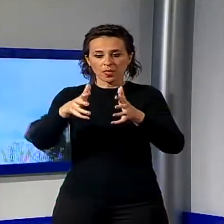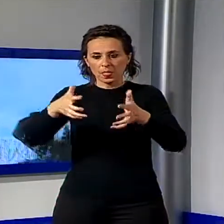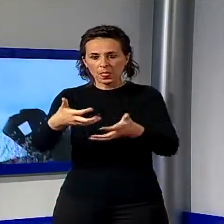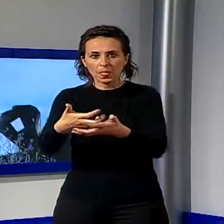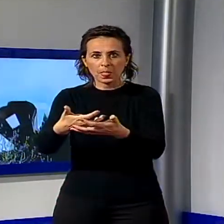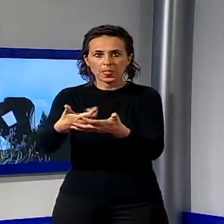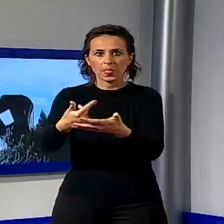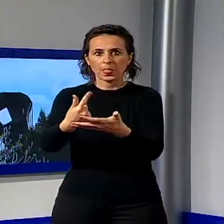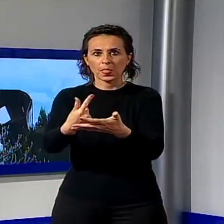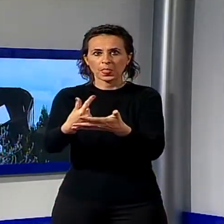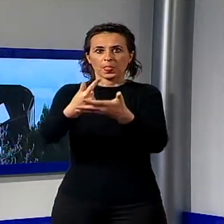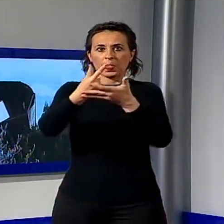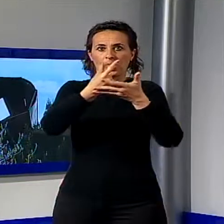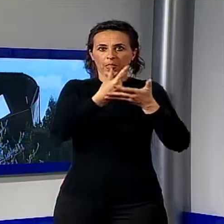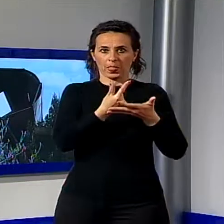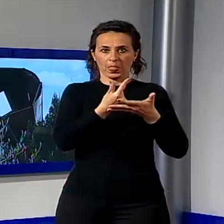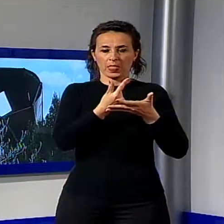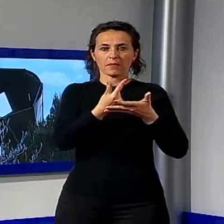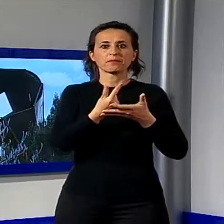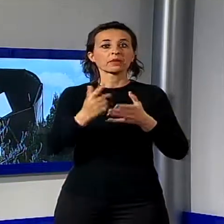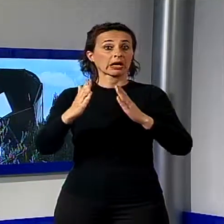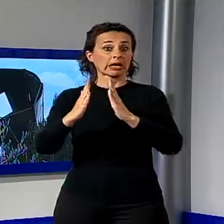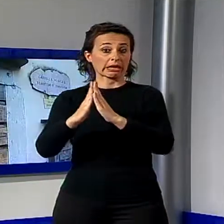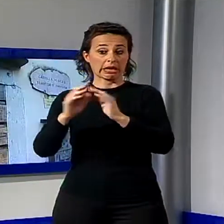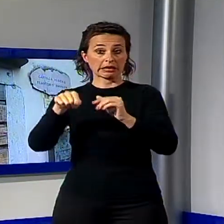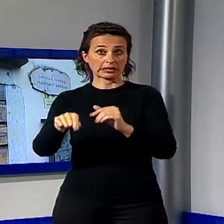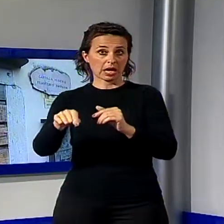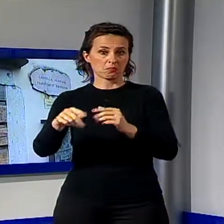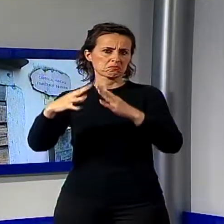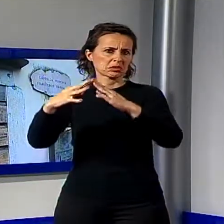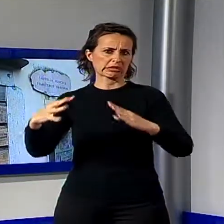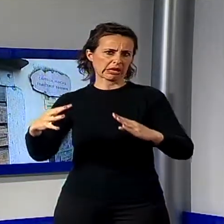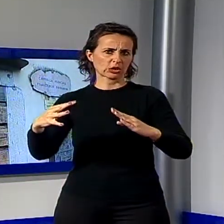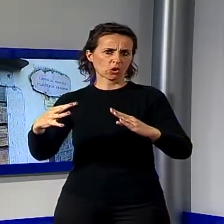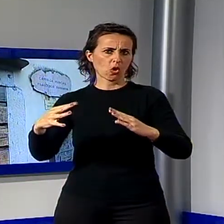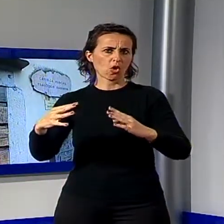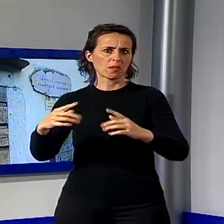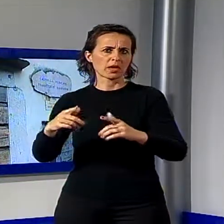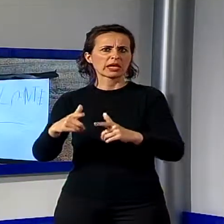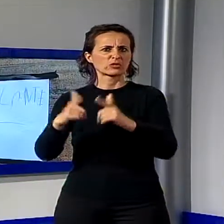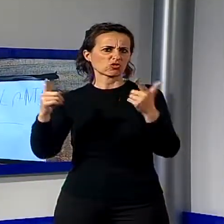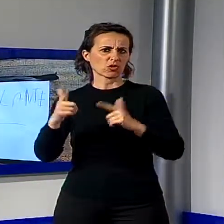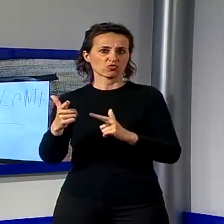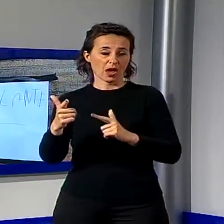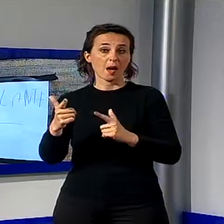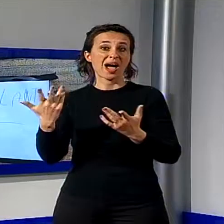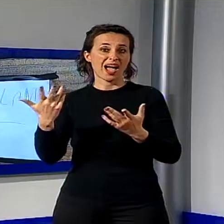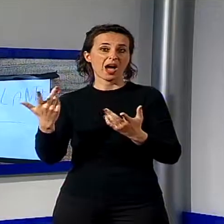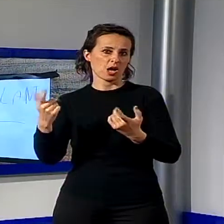altre conseguenze al tetto della cappella musicale Francesco Gasparini ma i danni rimangono ingenti e lo stabile inagibile. In